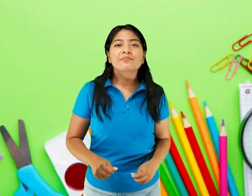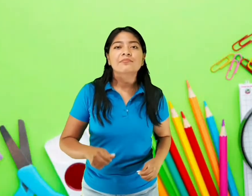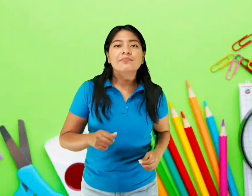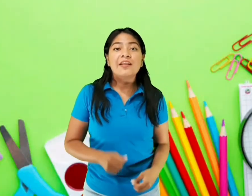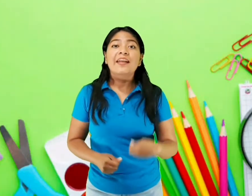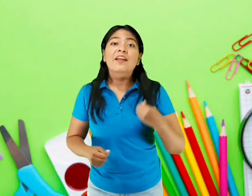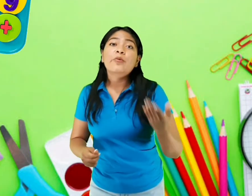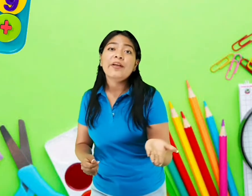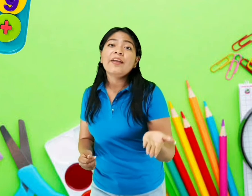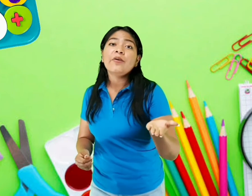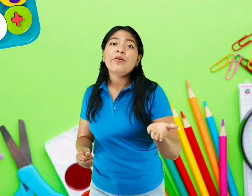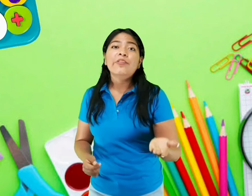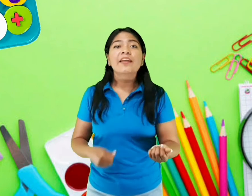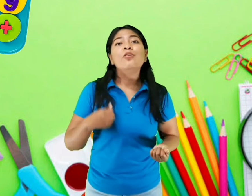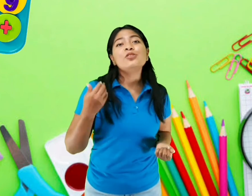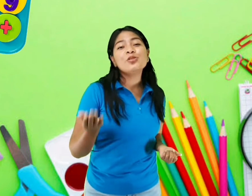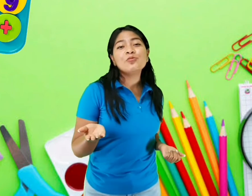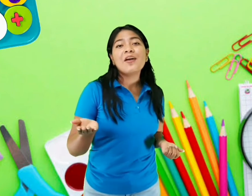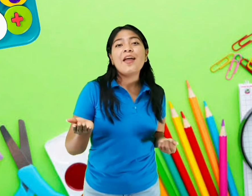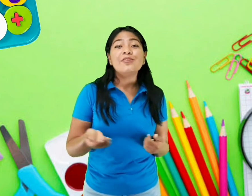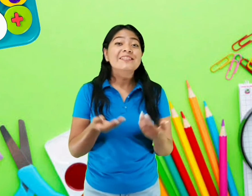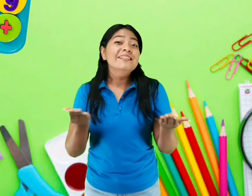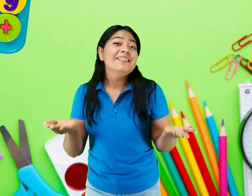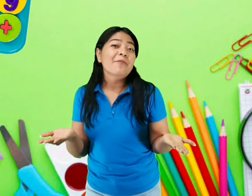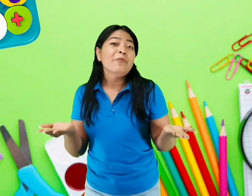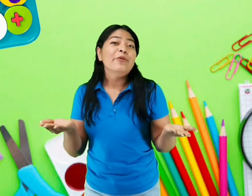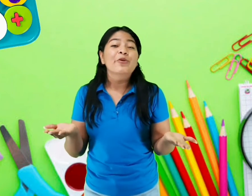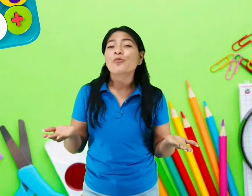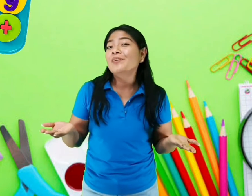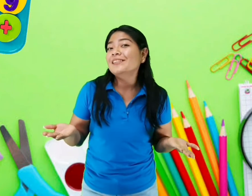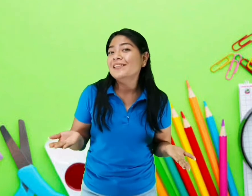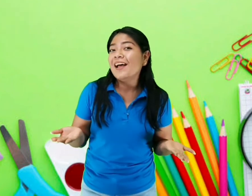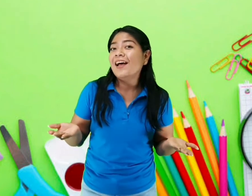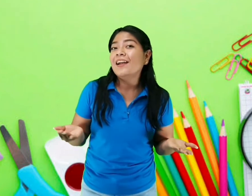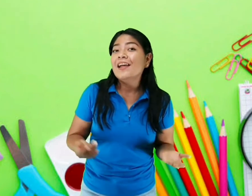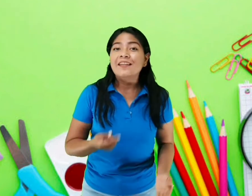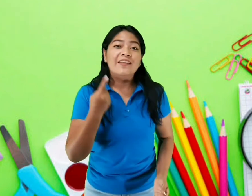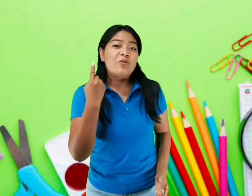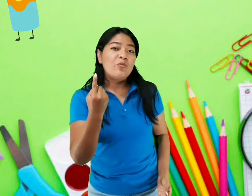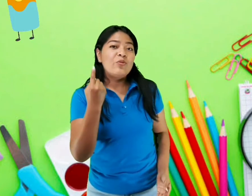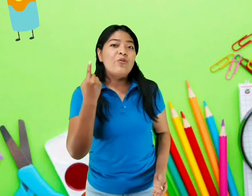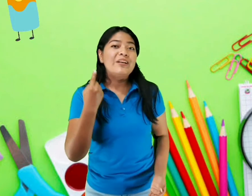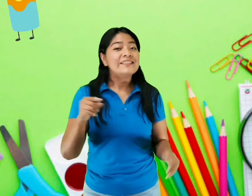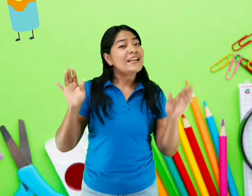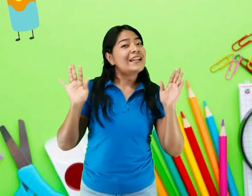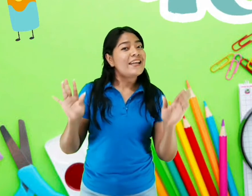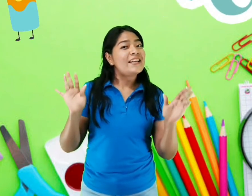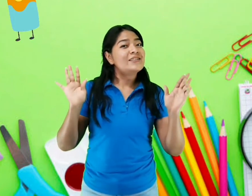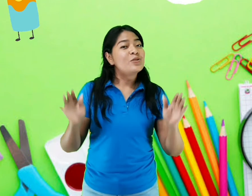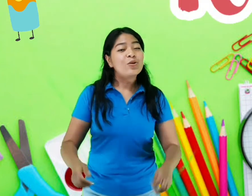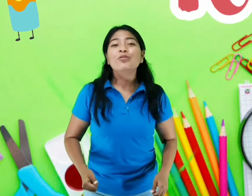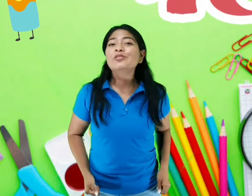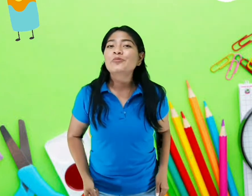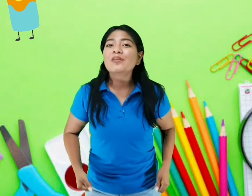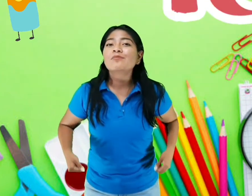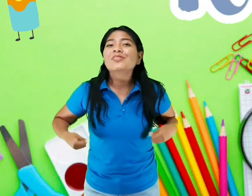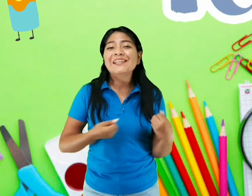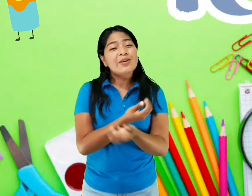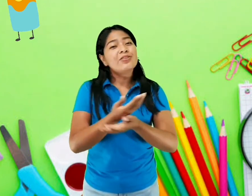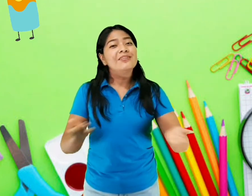El juego de los números está por comenzar. El uno hasta el diez, todos vamos a contar.